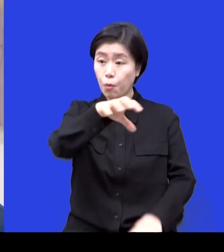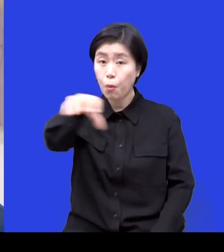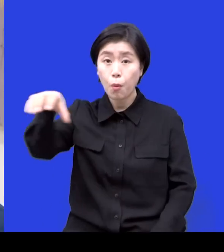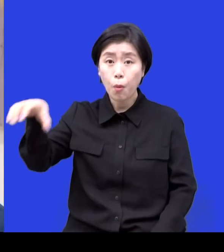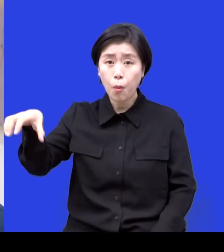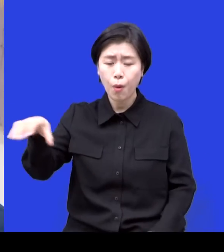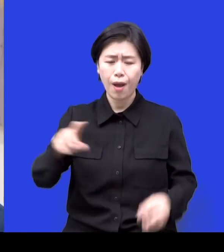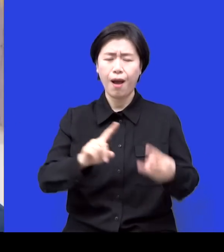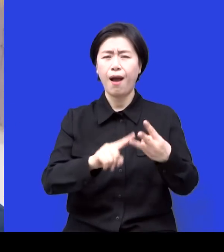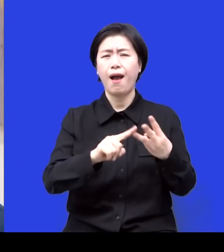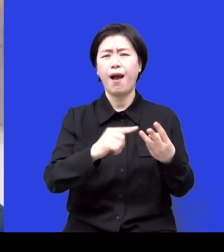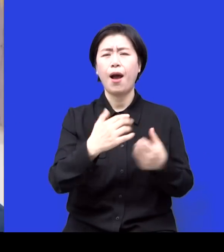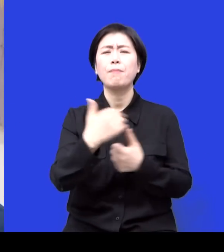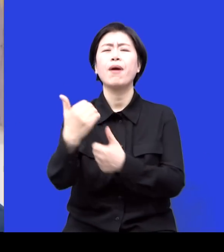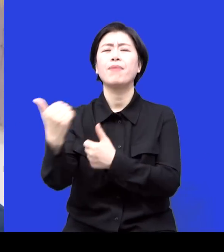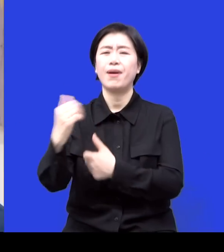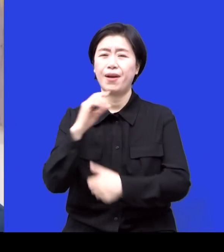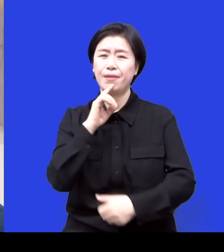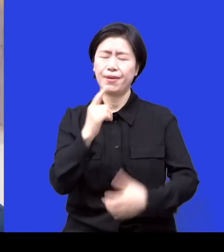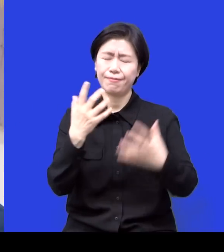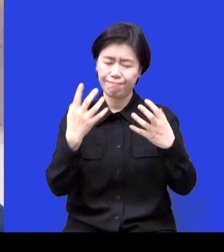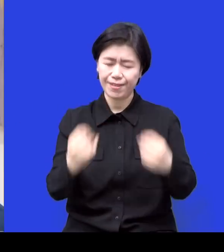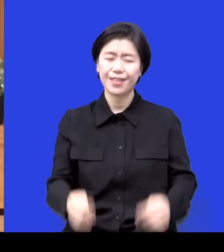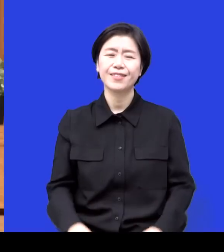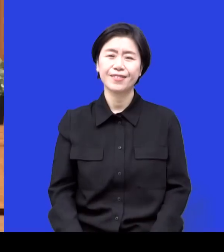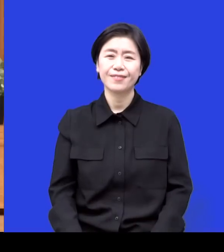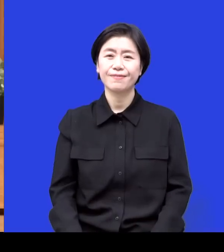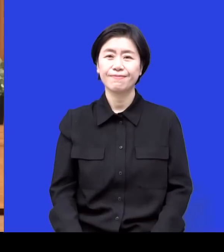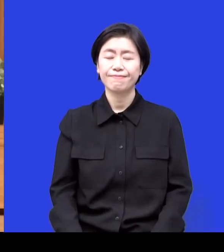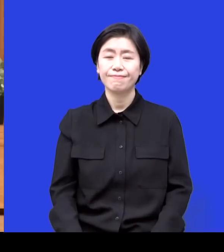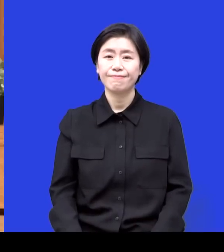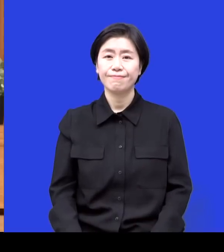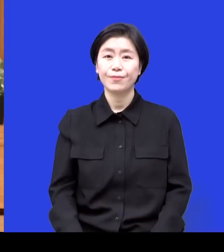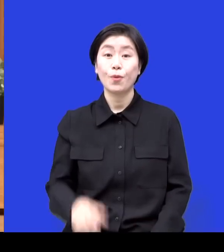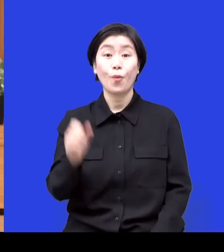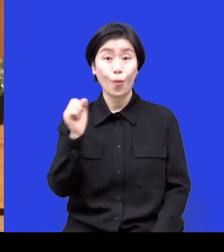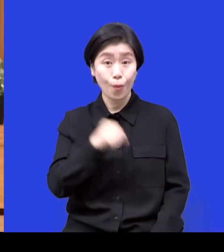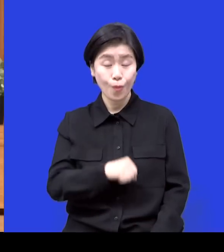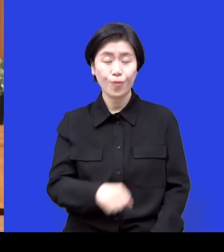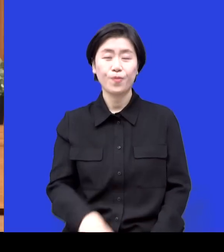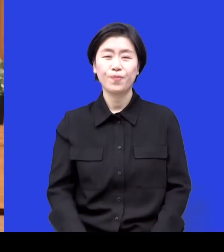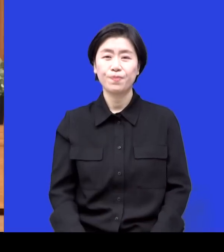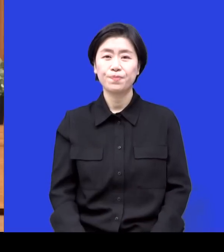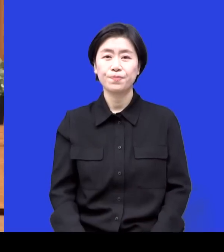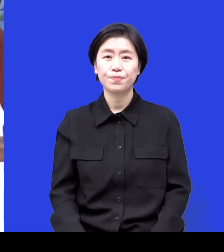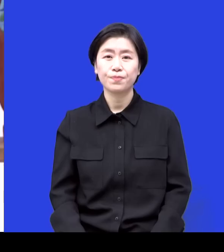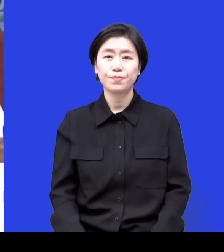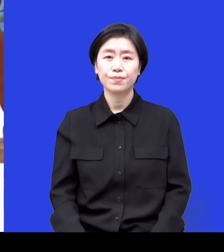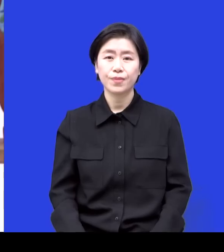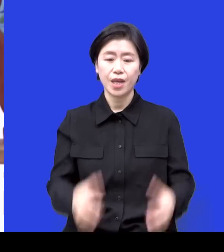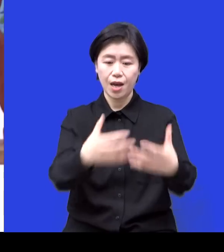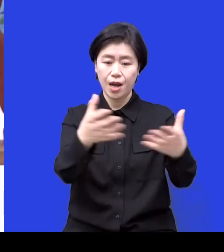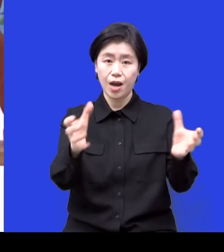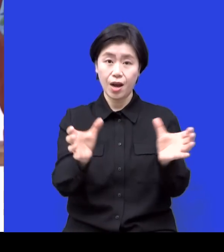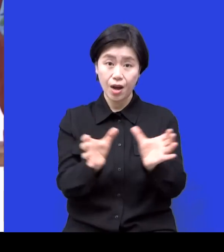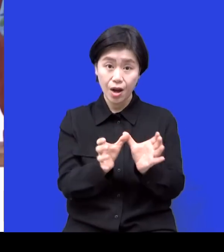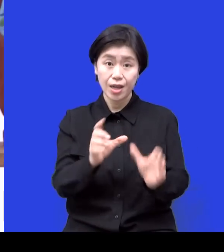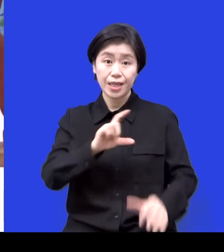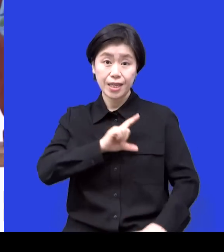거냐. 우리한테 보내줘라. 이렇게 줄 서시기도 하고 그래요. 너무 잘해요 애들이. 네. 엎드림이라는 단체를 만드셨다고 들었어요.